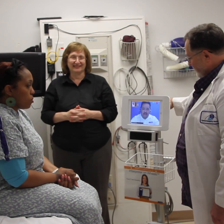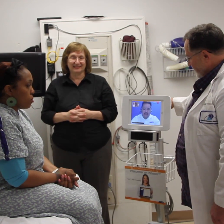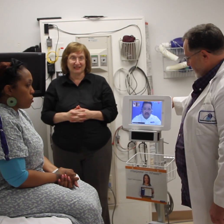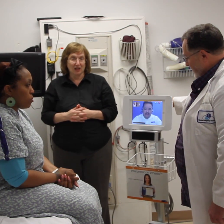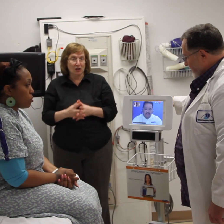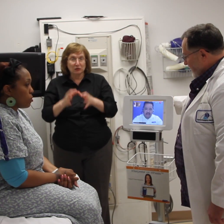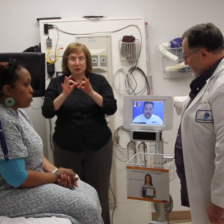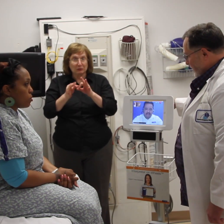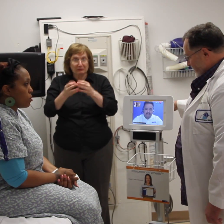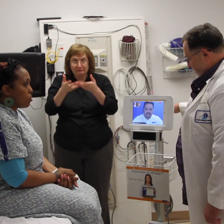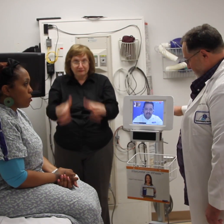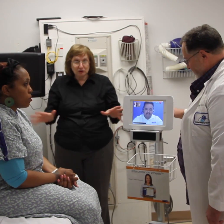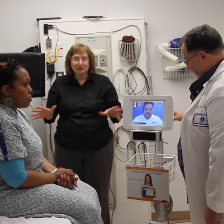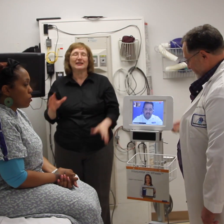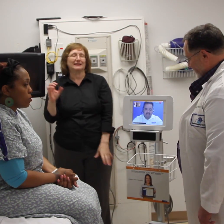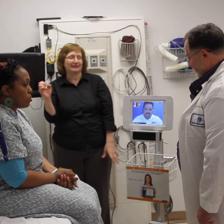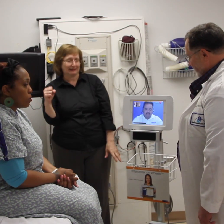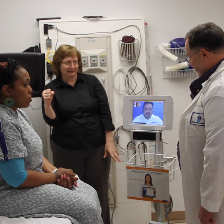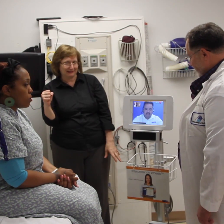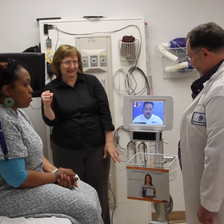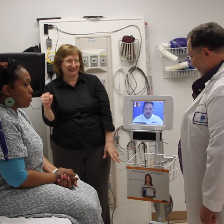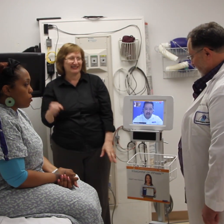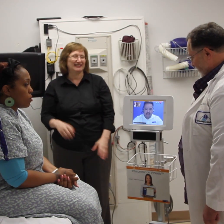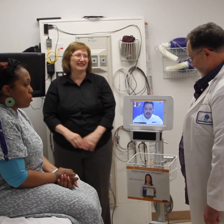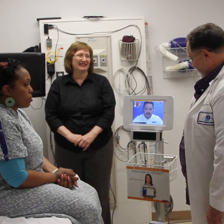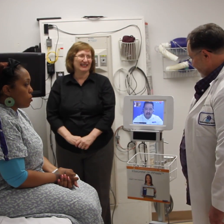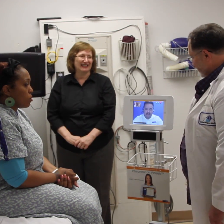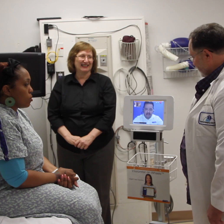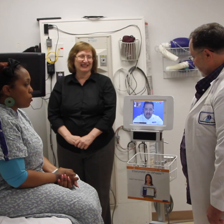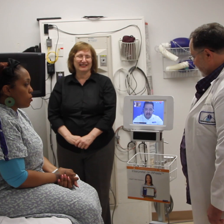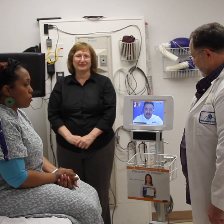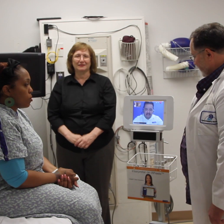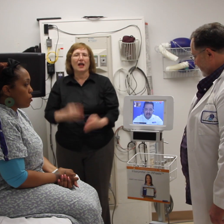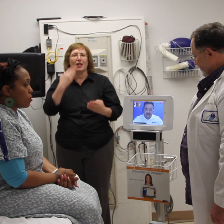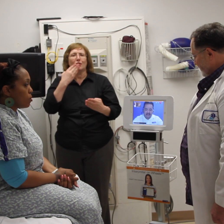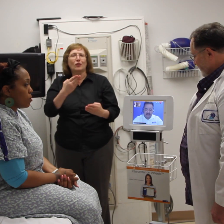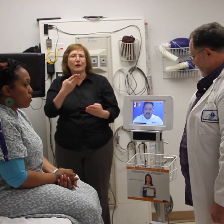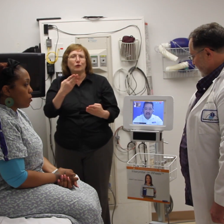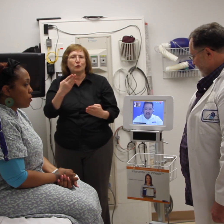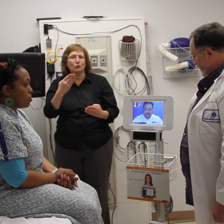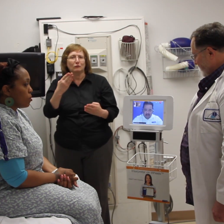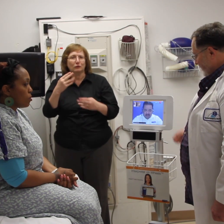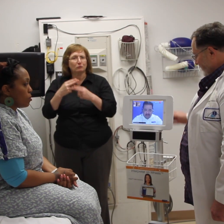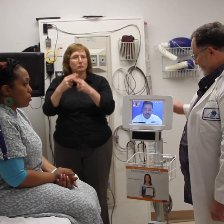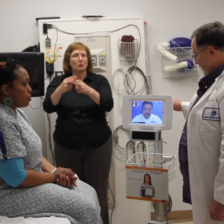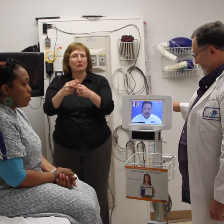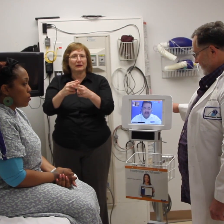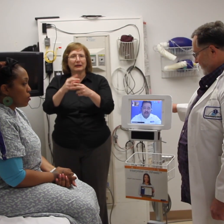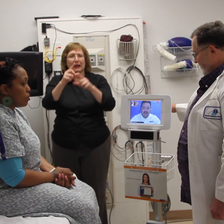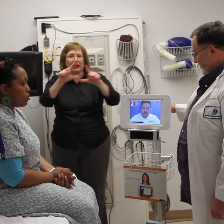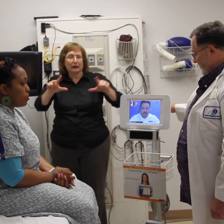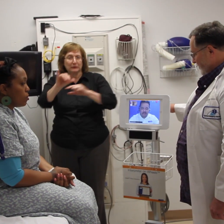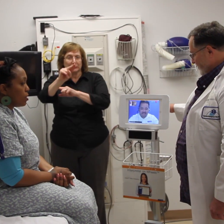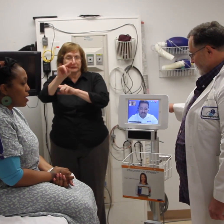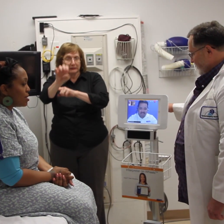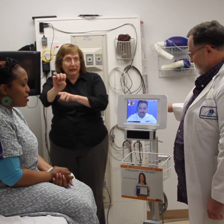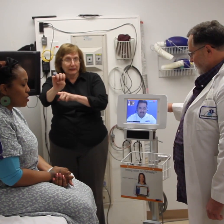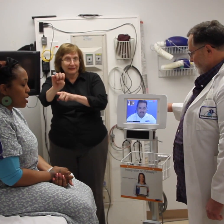interpreter, sir? Yes, it is. Alright, sir, thank you for your services. Have a good day. Señora, pase un buen día. Suerte con todo. Gracias, igual.